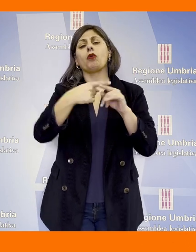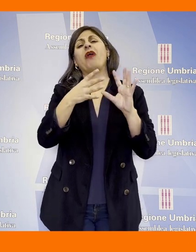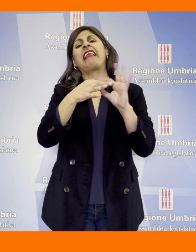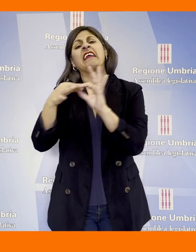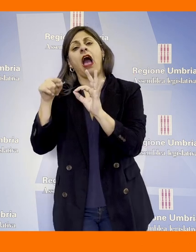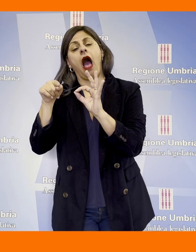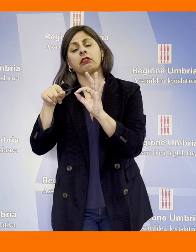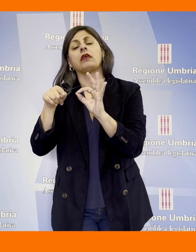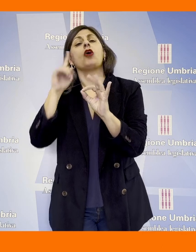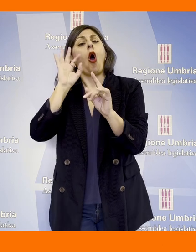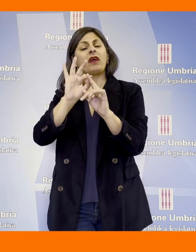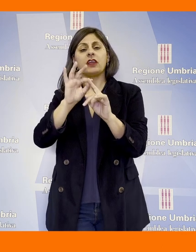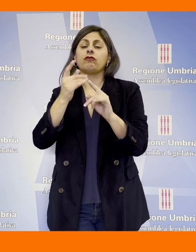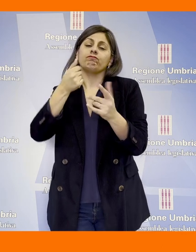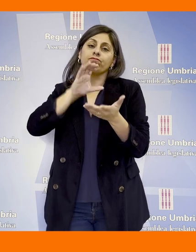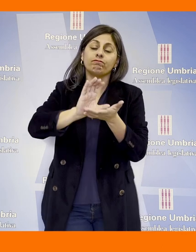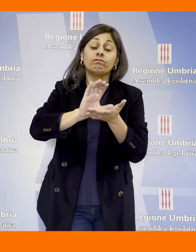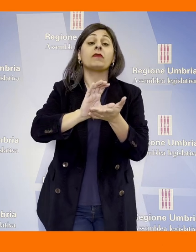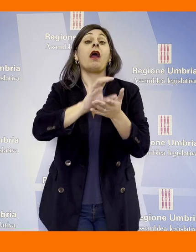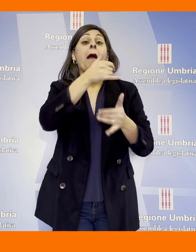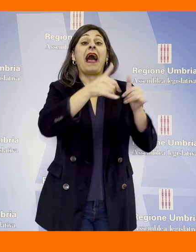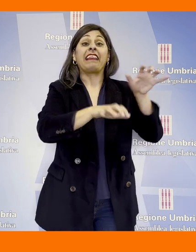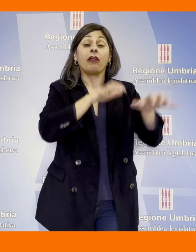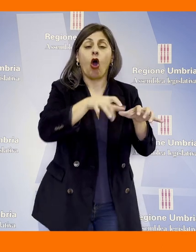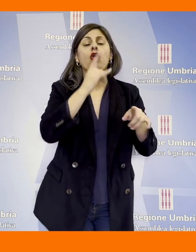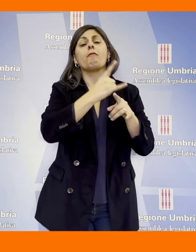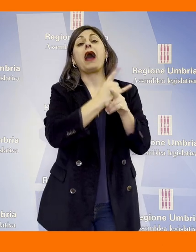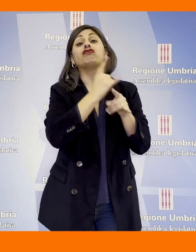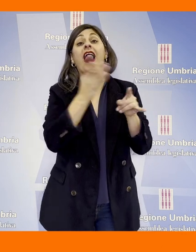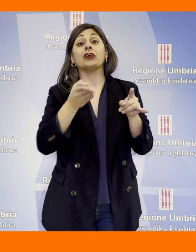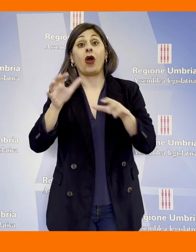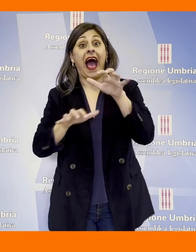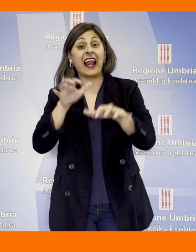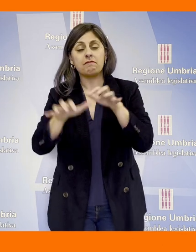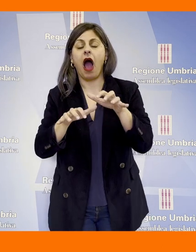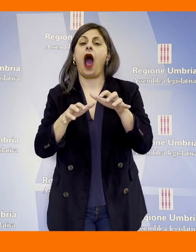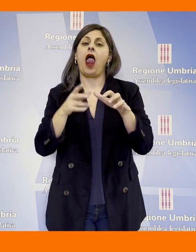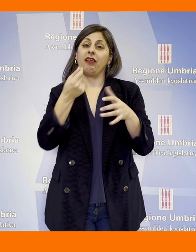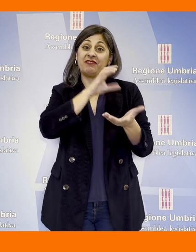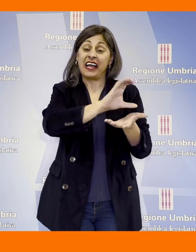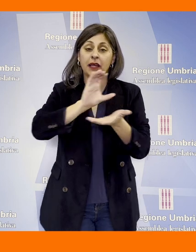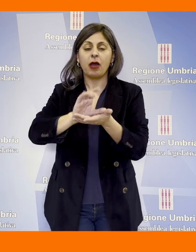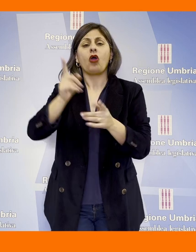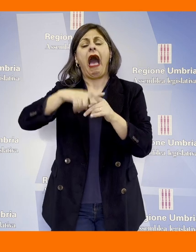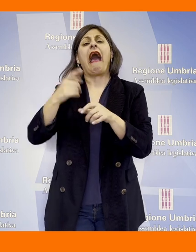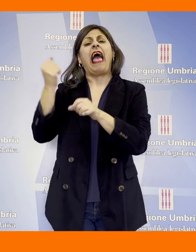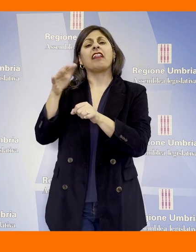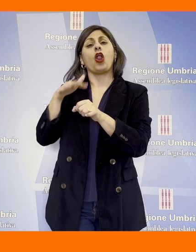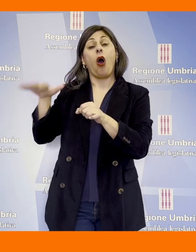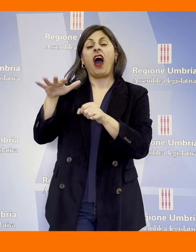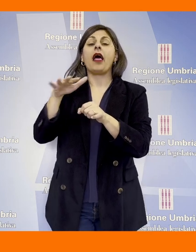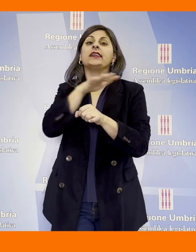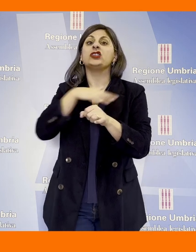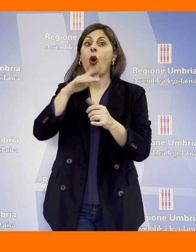derivati finanziando la realizzazione di mattatoie e impianti di macellazione anche attraverso il coinvolgimento degli enti locali nelle